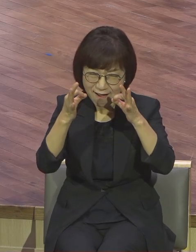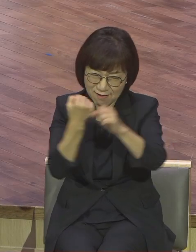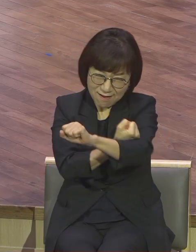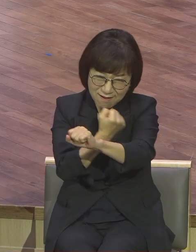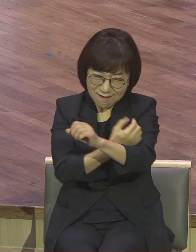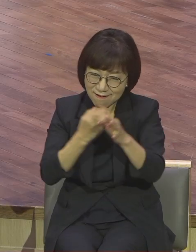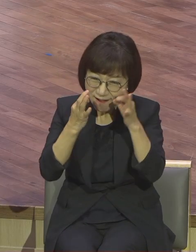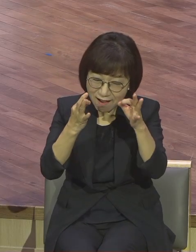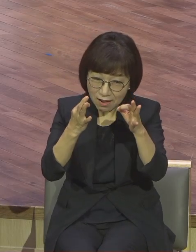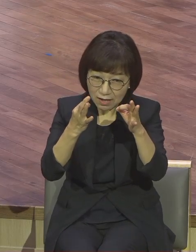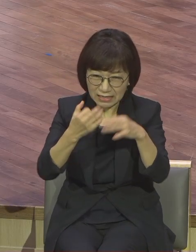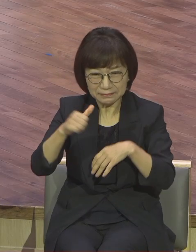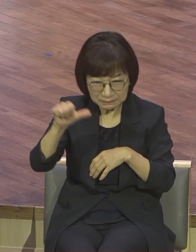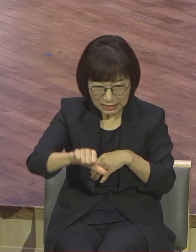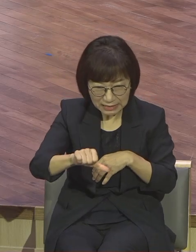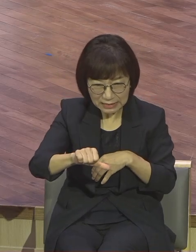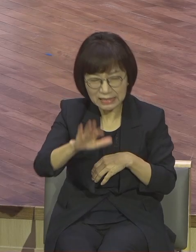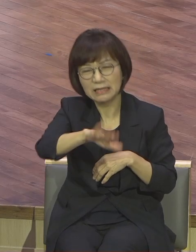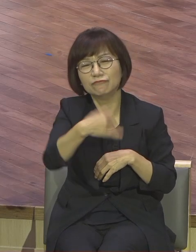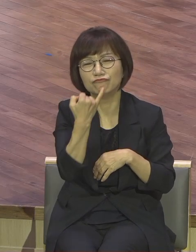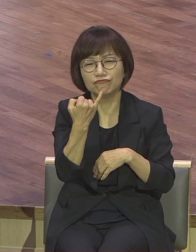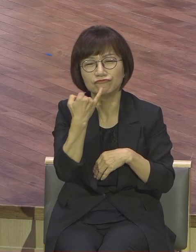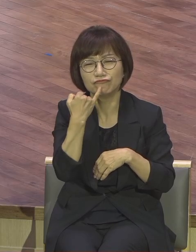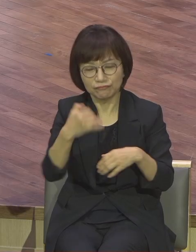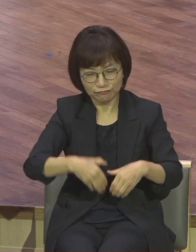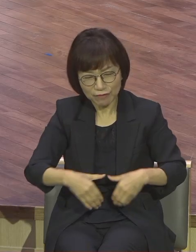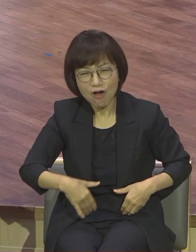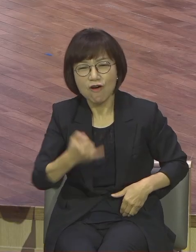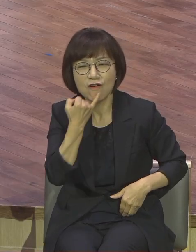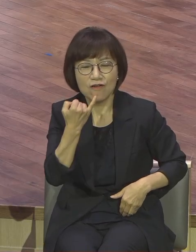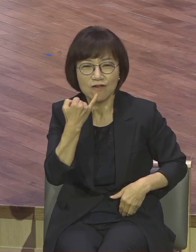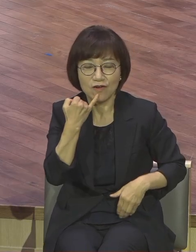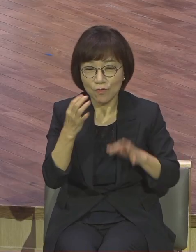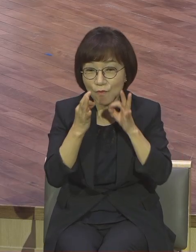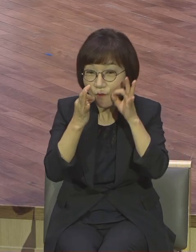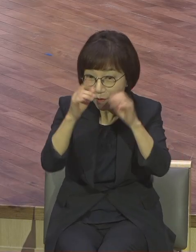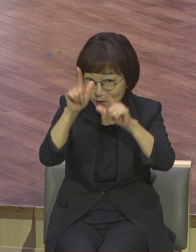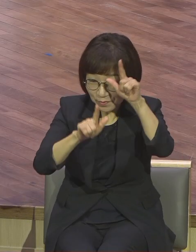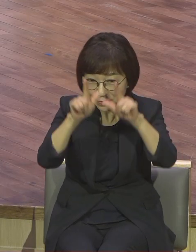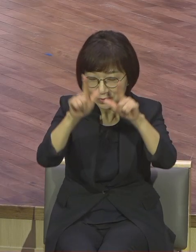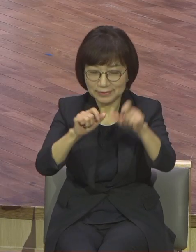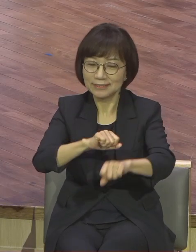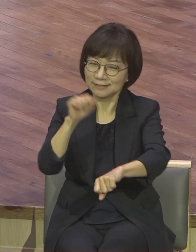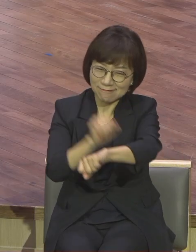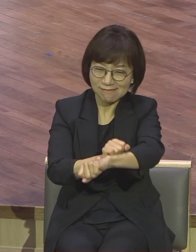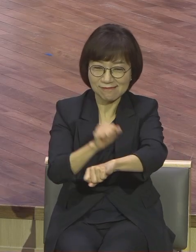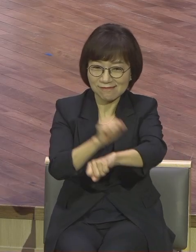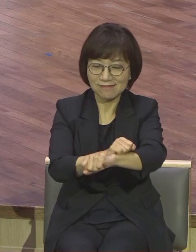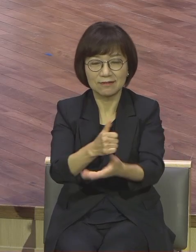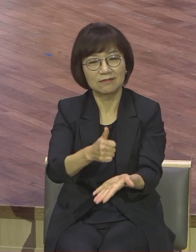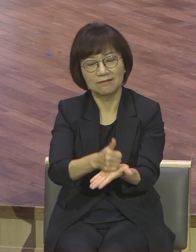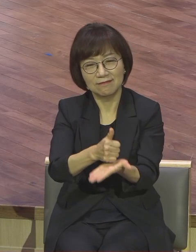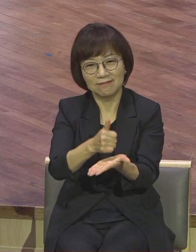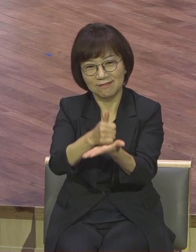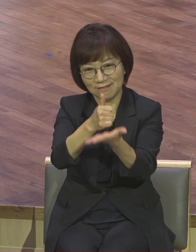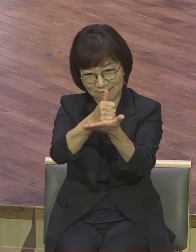결과와 상관없이 최선을 다한 선수들을 우리는 응원하잖아요